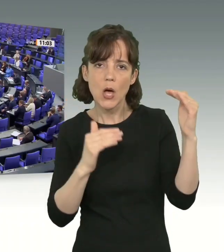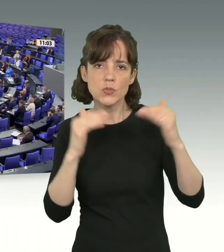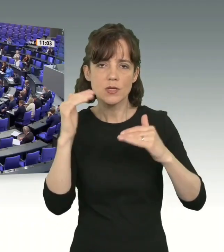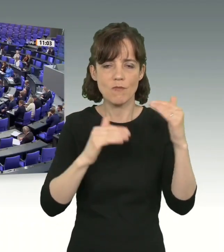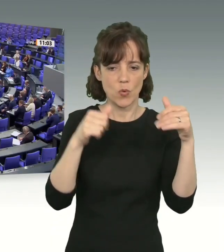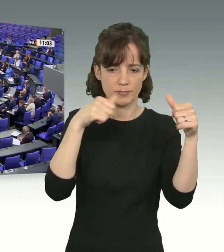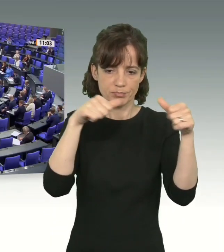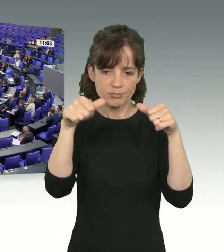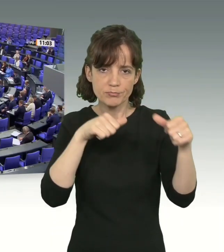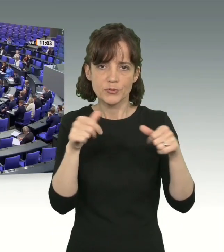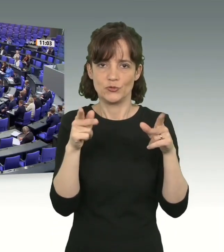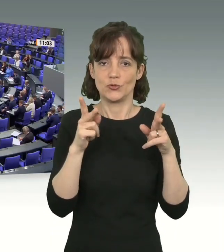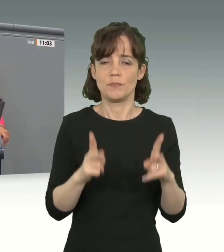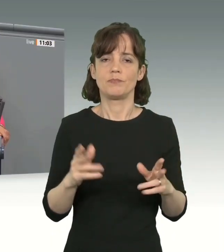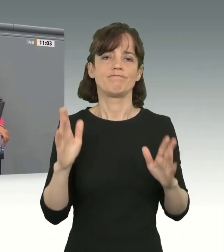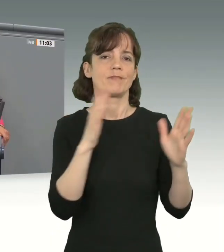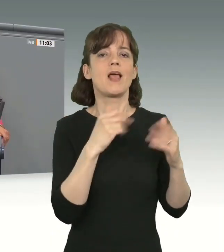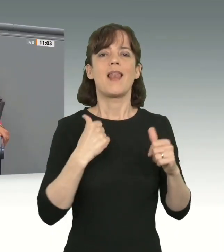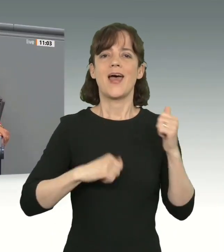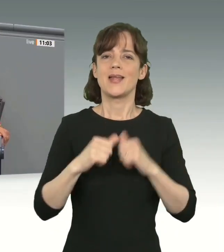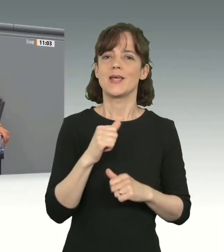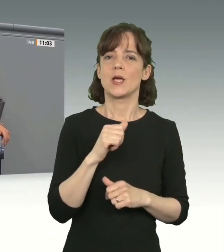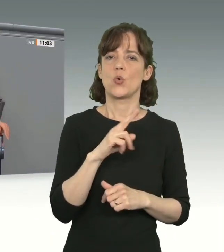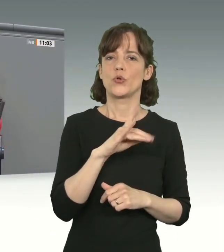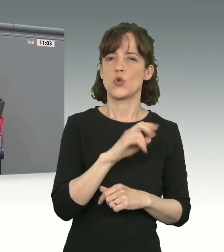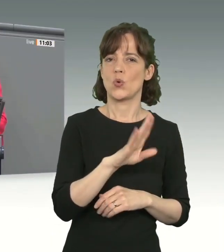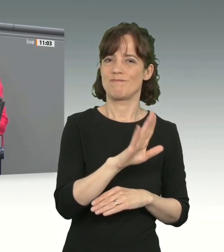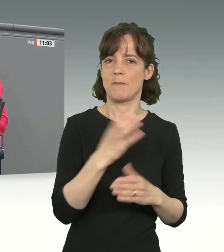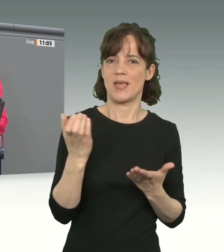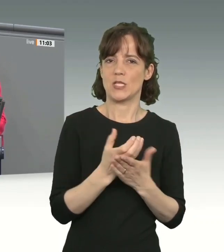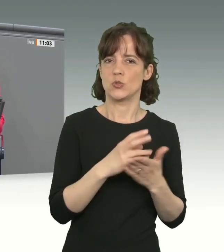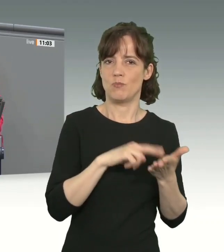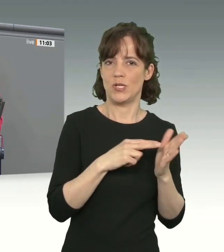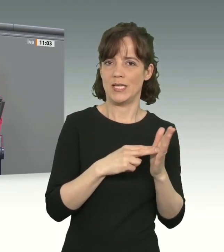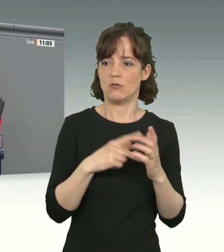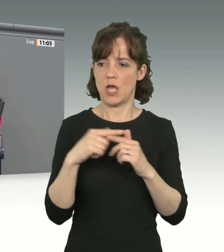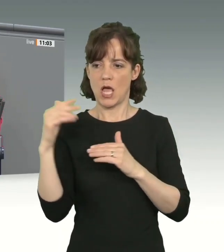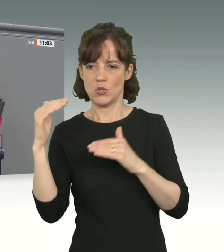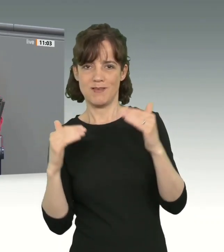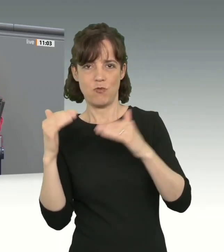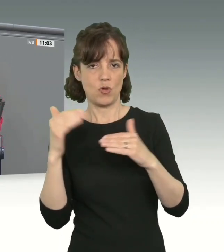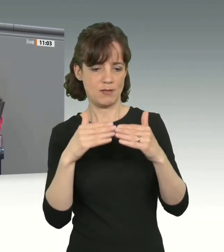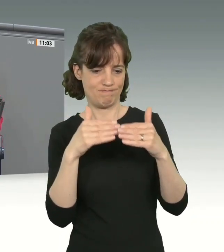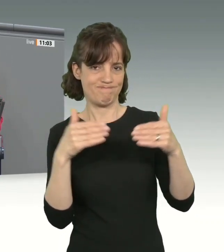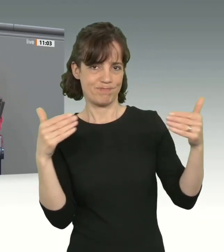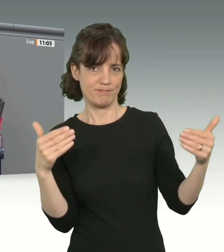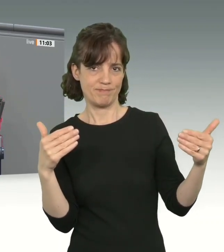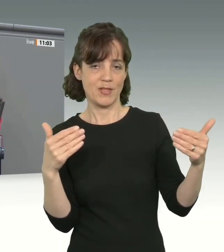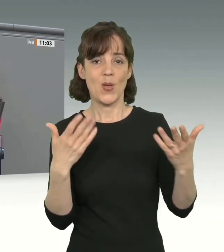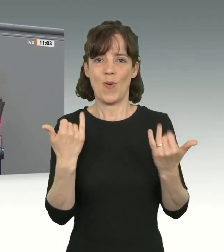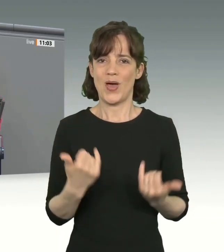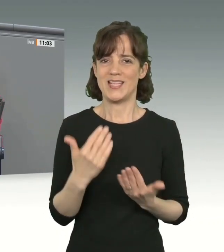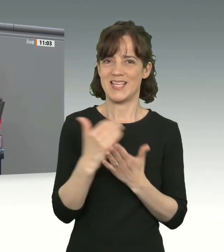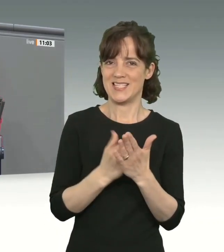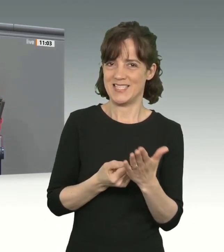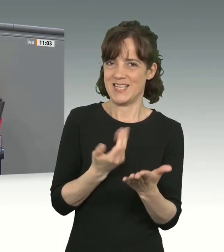Leider steht die Migrationspolitik der Union im deutlichen Widerspruch zu dieser Ausgewogenheit. Der heute vorliegende Gesetzentwurf